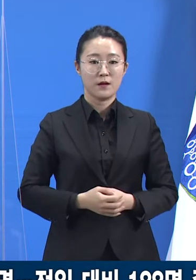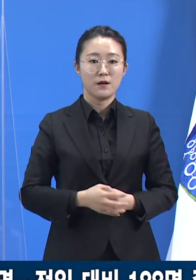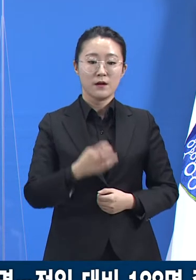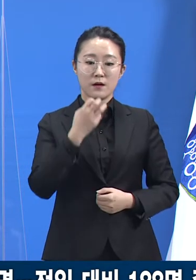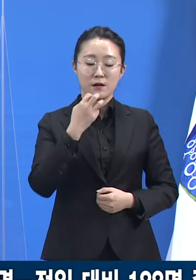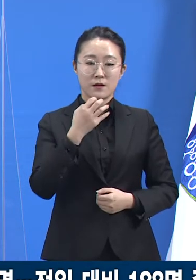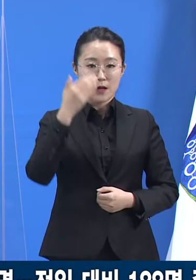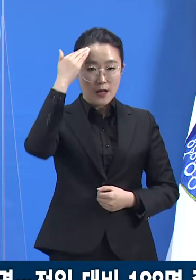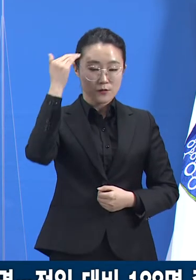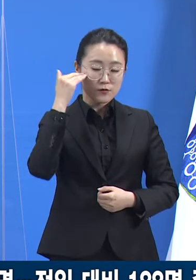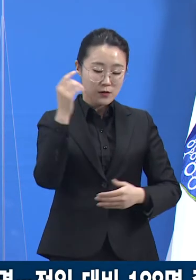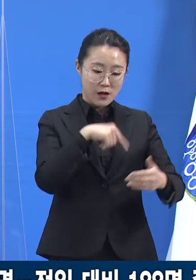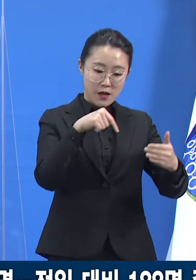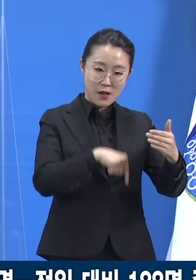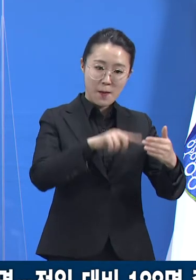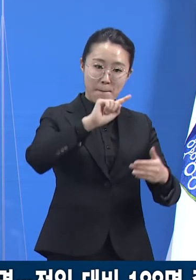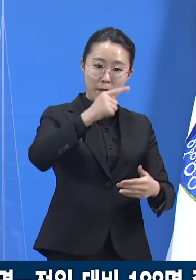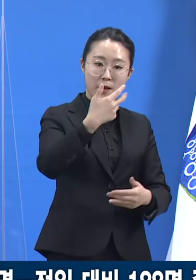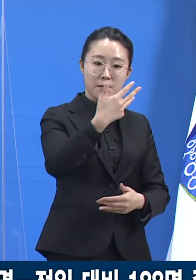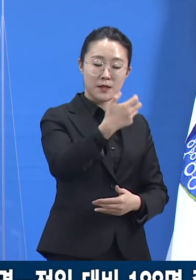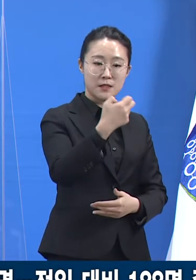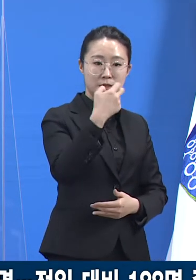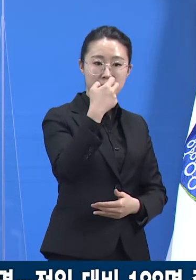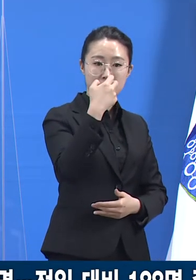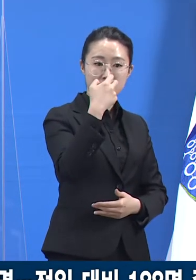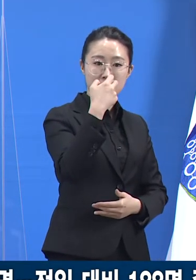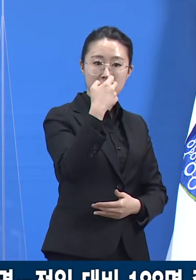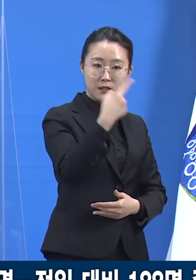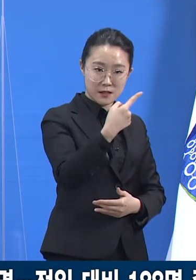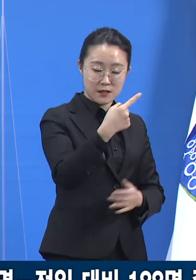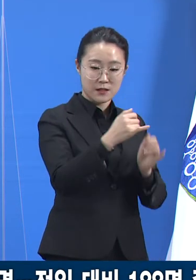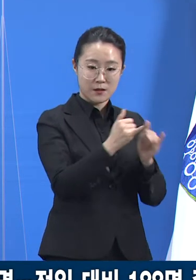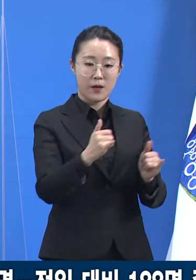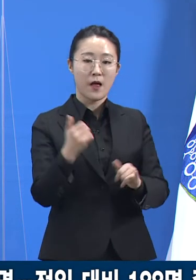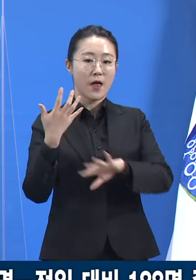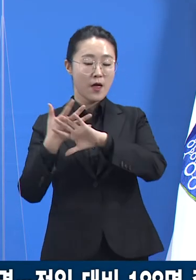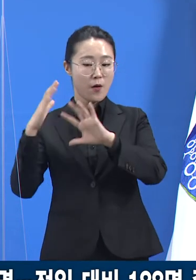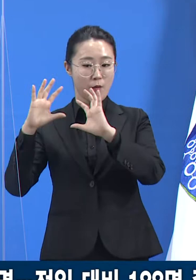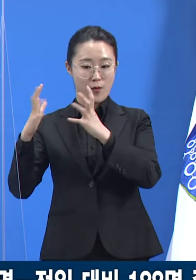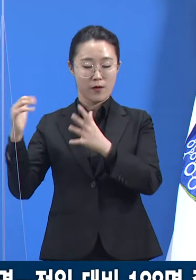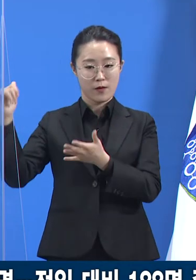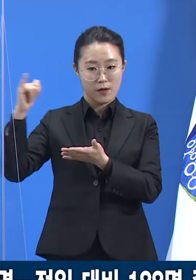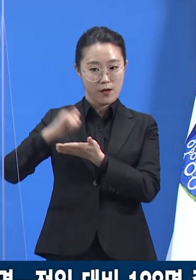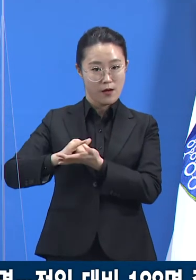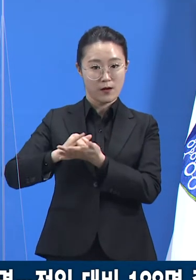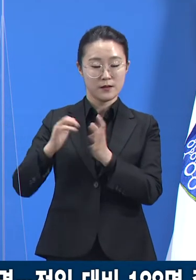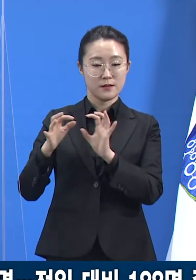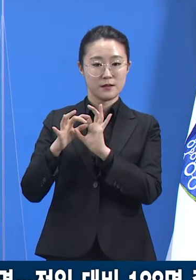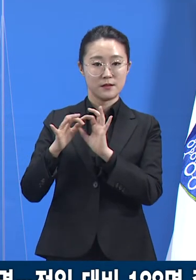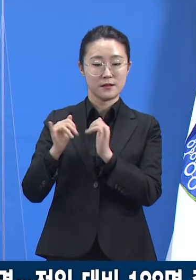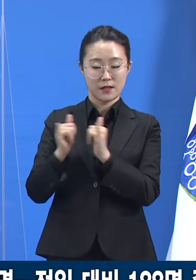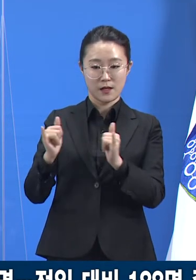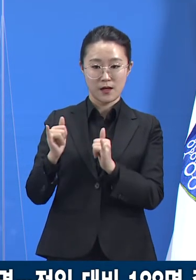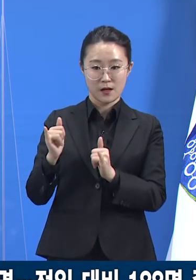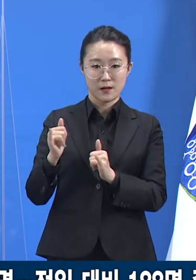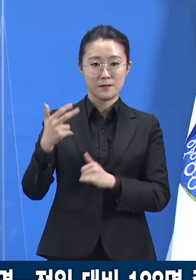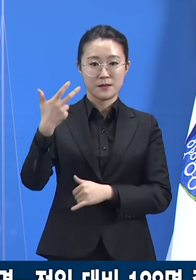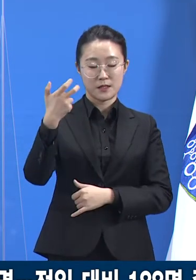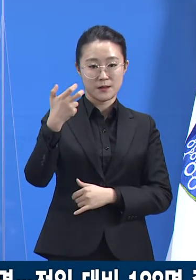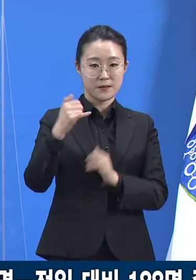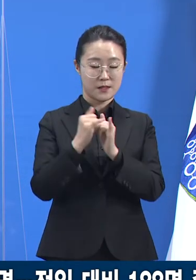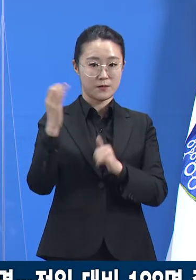181명이며 해외 유입 관련은 7명이었습니다. 신규 확진자 중 60세 이상